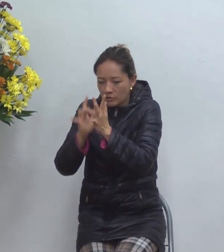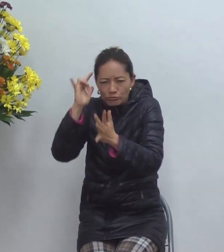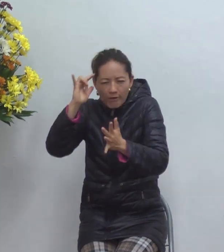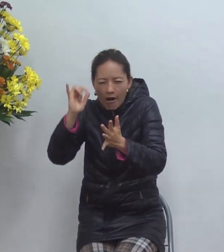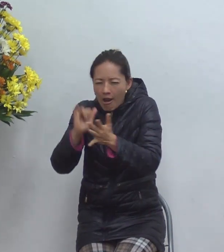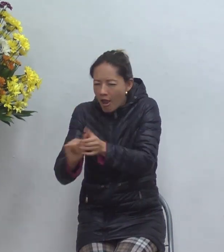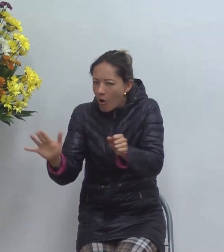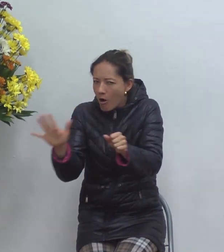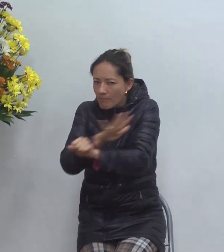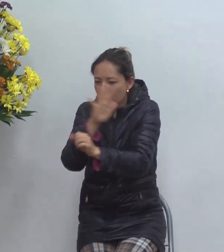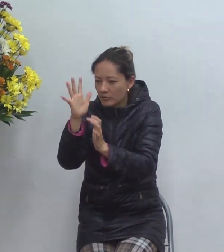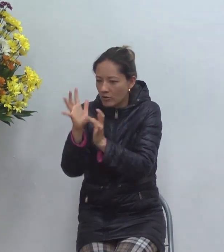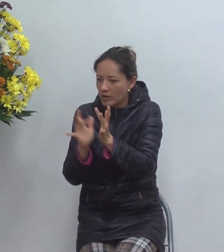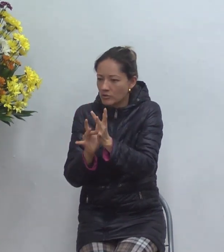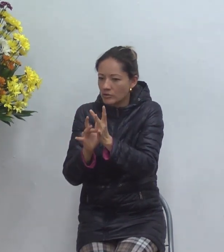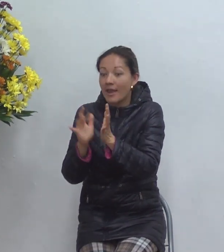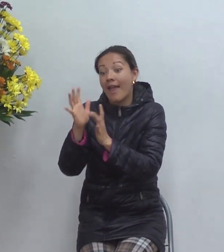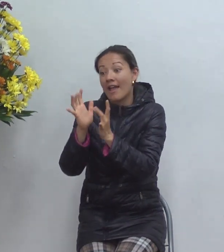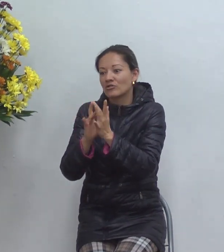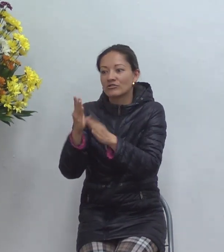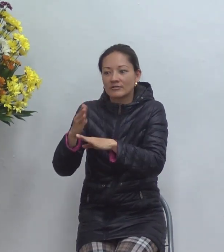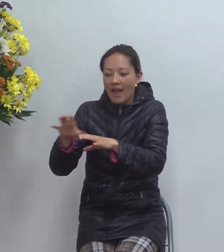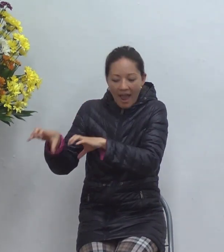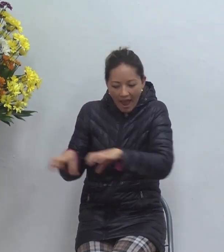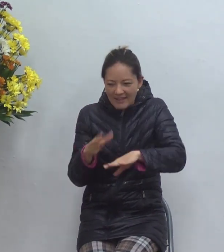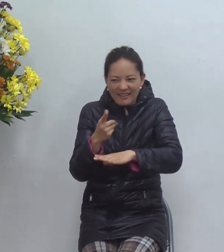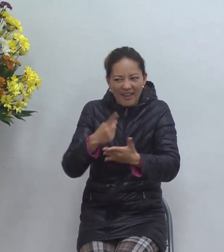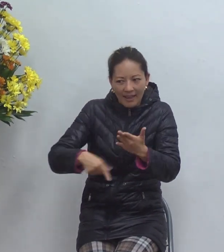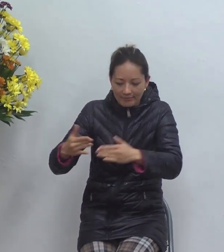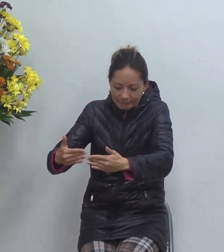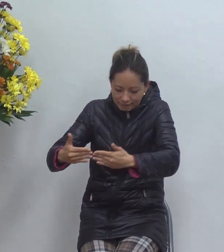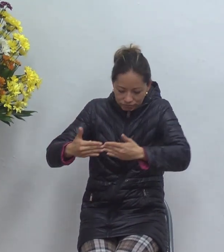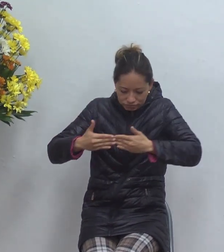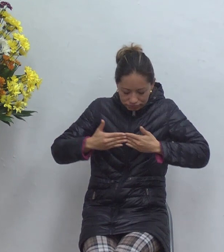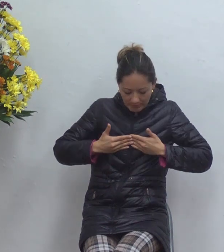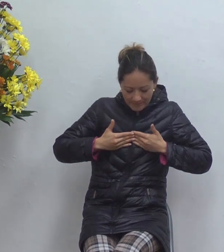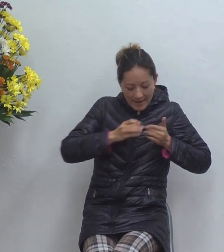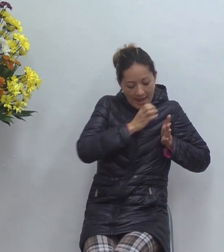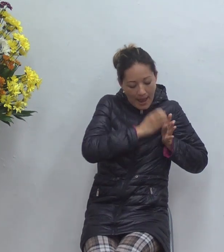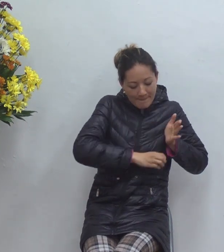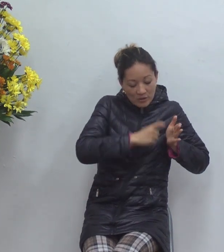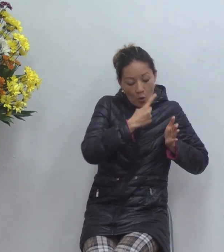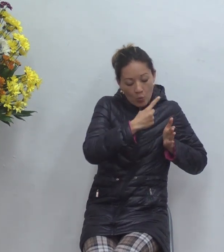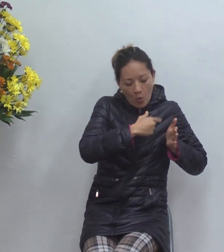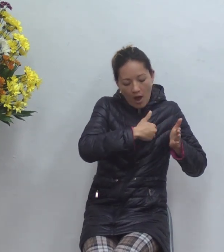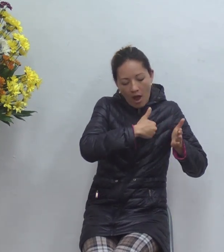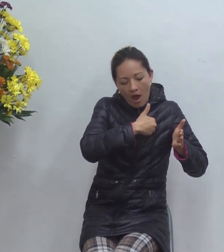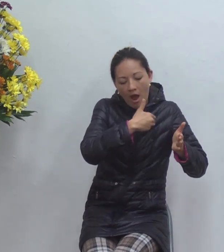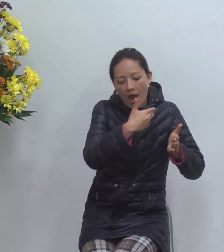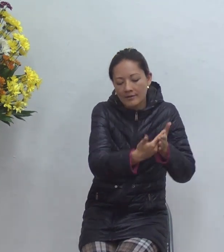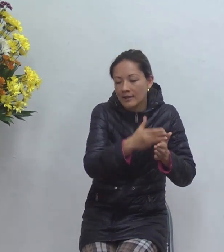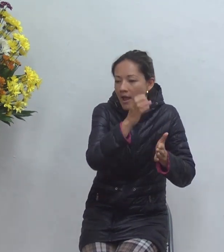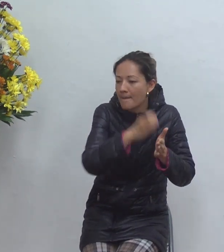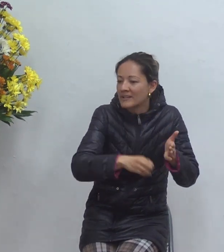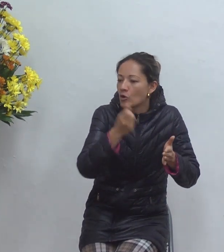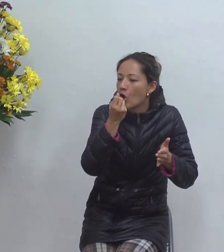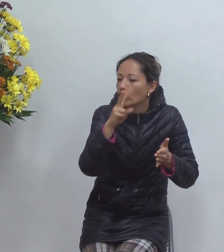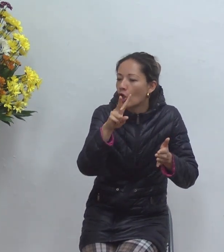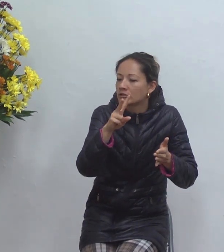lo que jesús ha hecho es juan capítulo del 1 del capítulo 1 al capítulo 12 ha hecho dos cosas